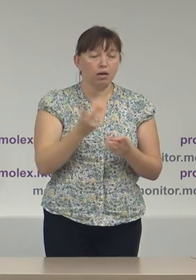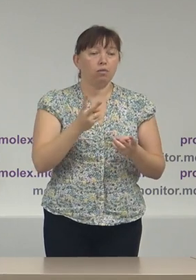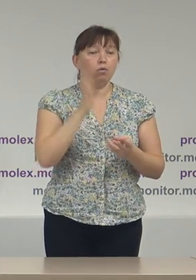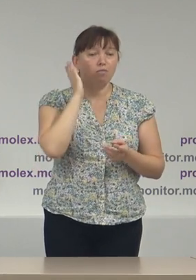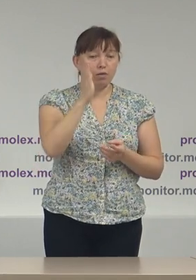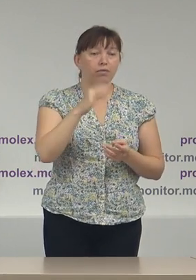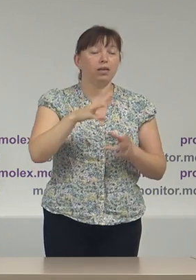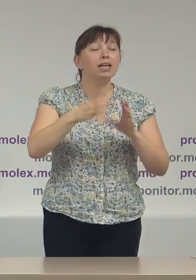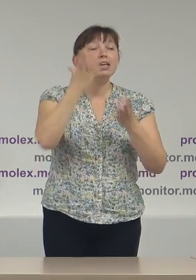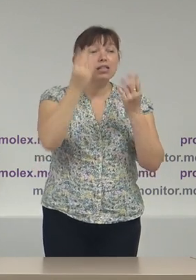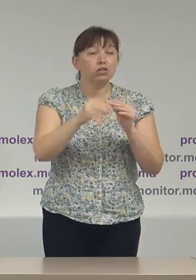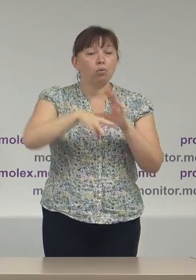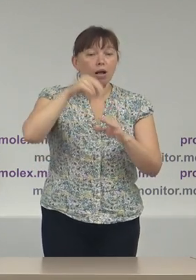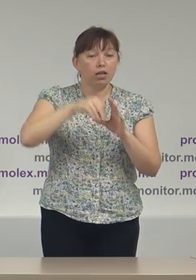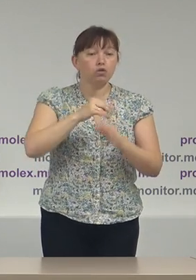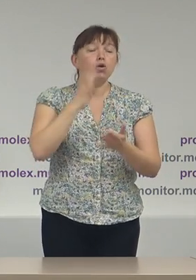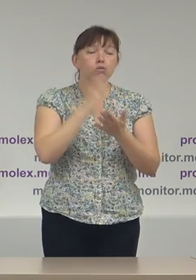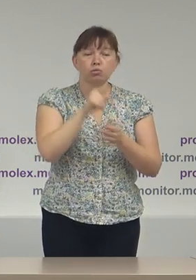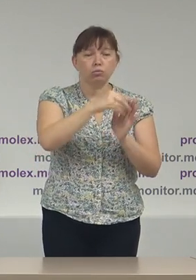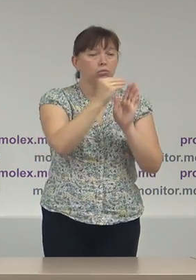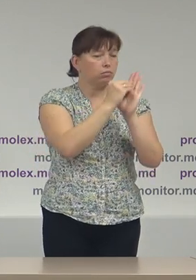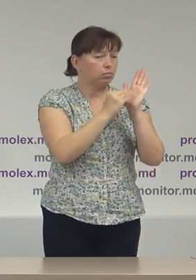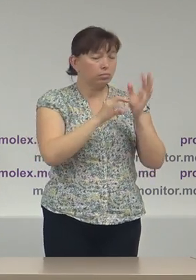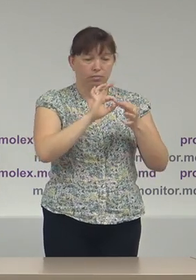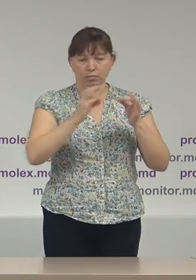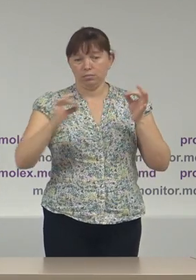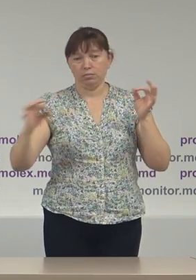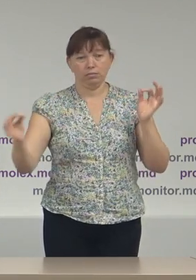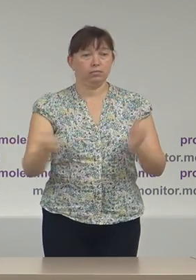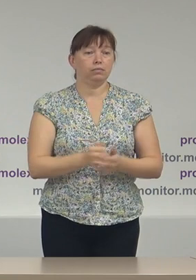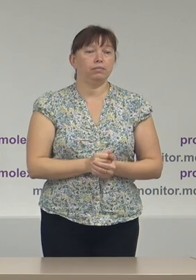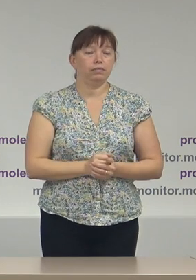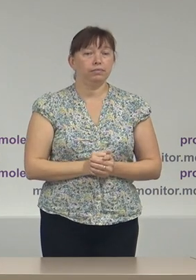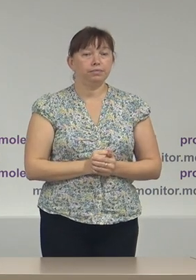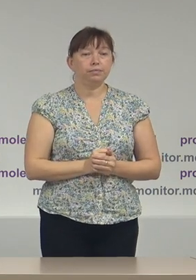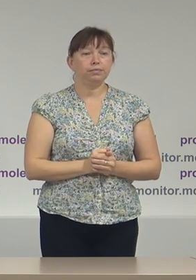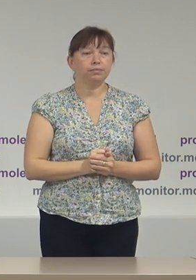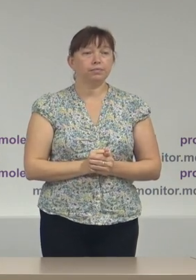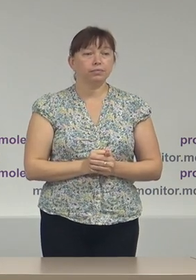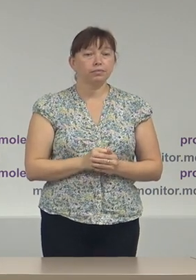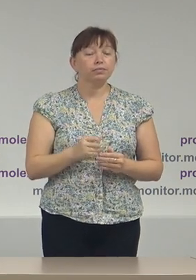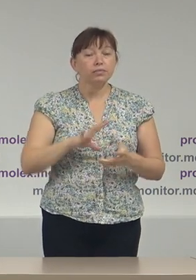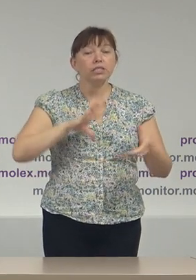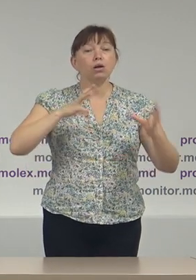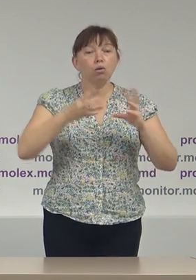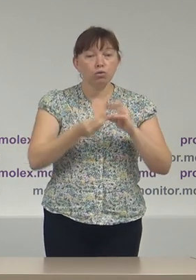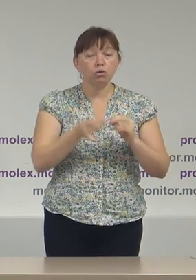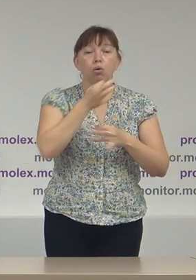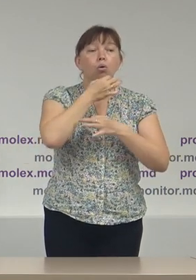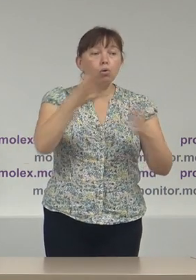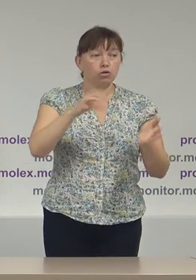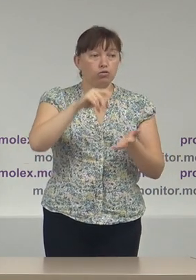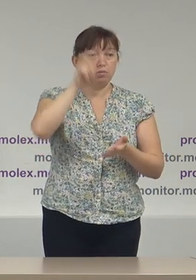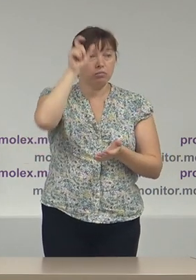loc în ziua alegerilor, sunt descrise cu lux de amanute în acel seminar de instruire. În consecință, orice actor